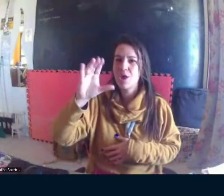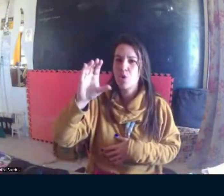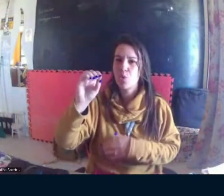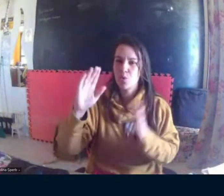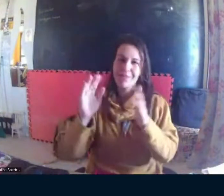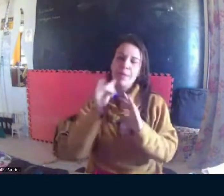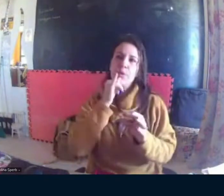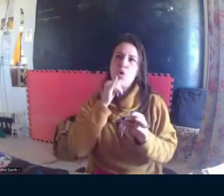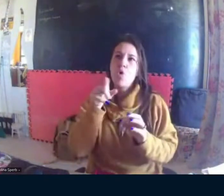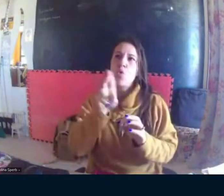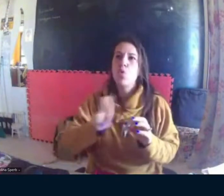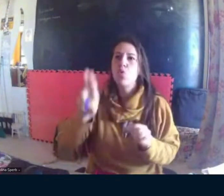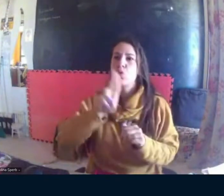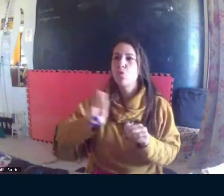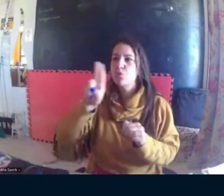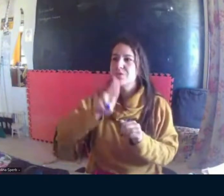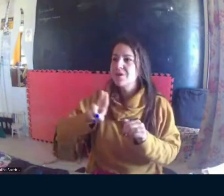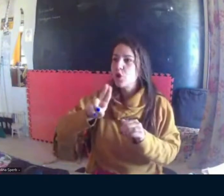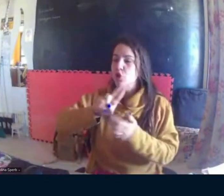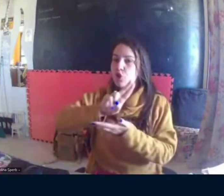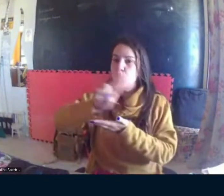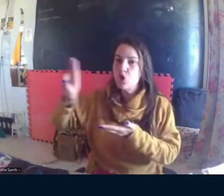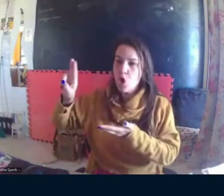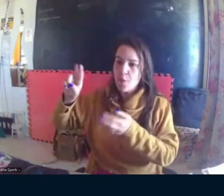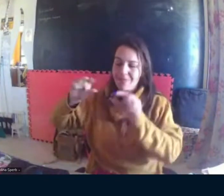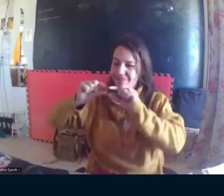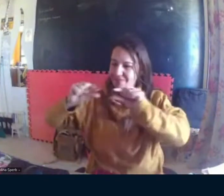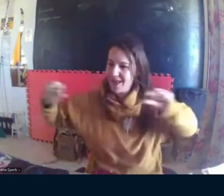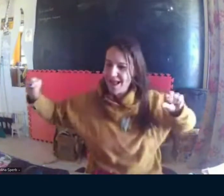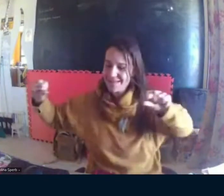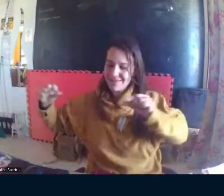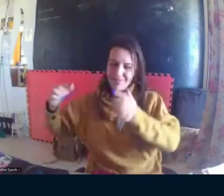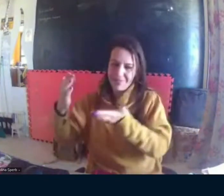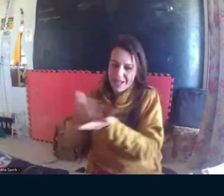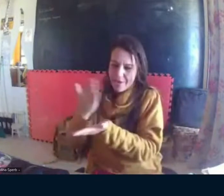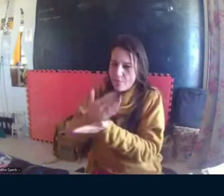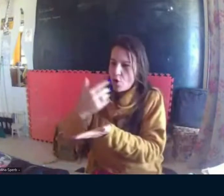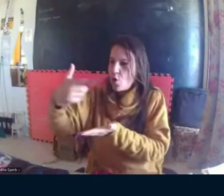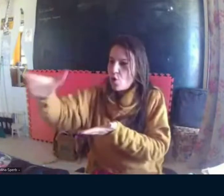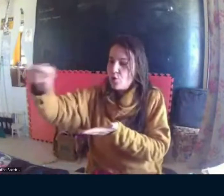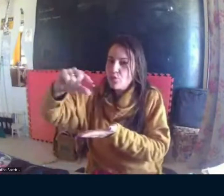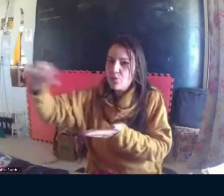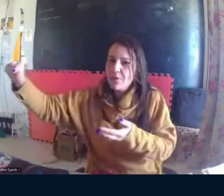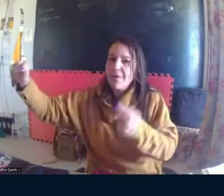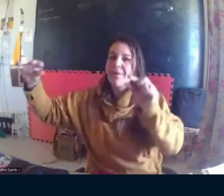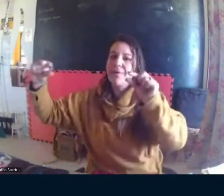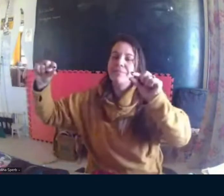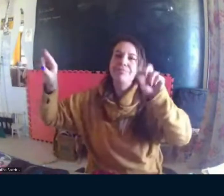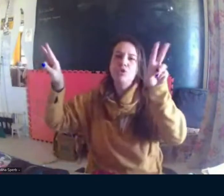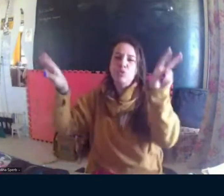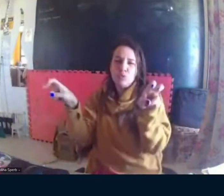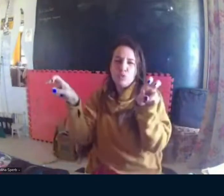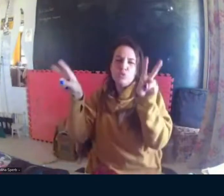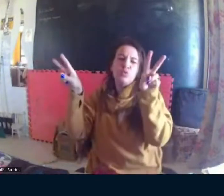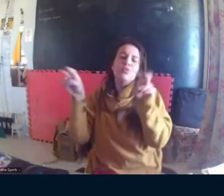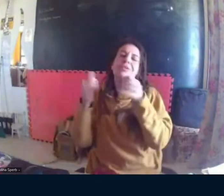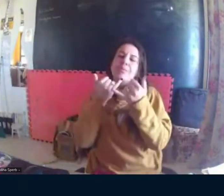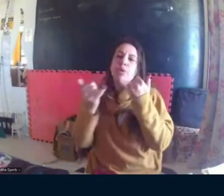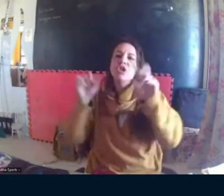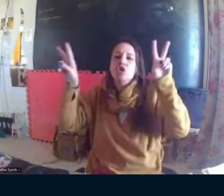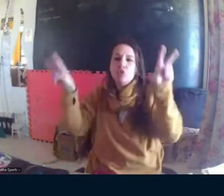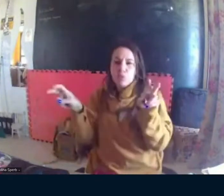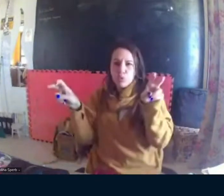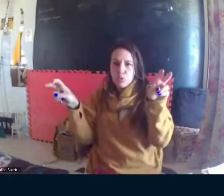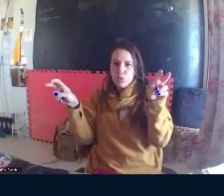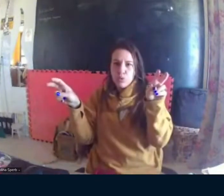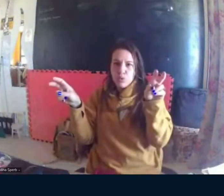Quando está em itálico, quando eu vi algumas palavras em itálico ou negrito, ou até uma frase toda retirada